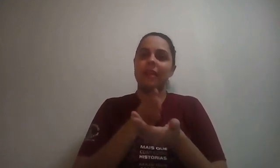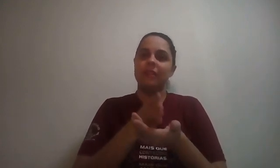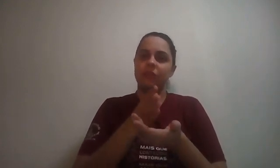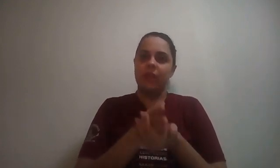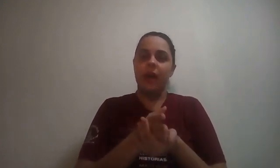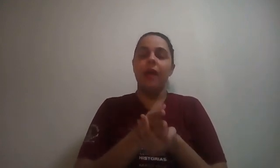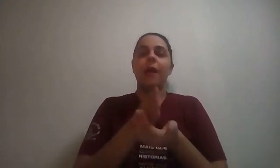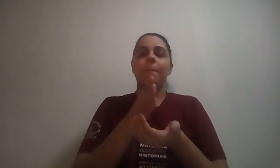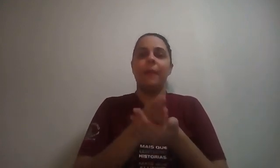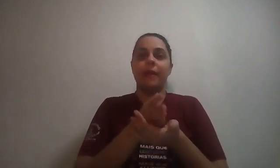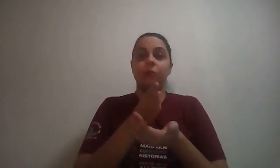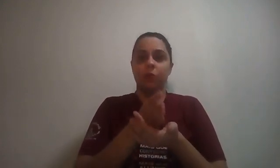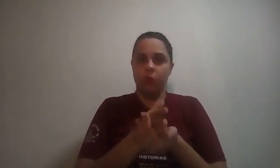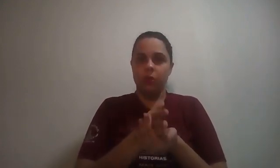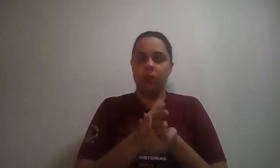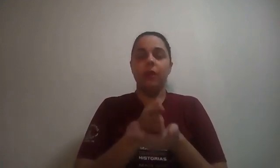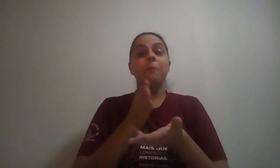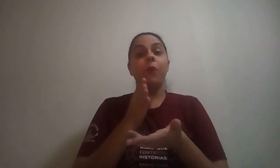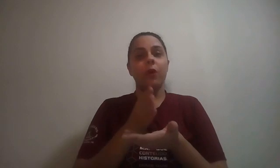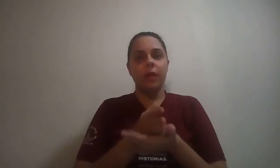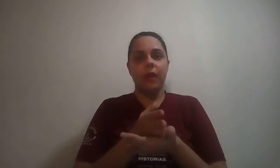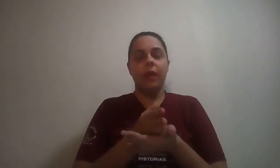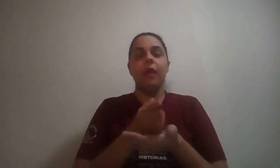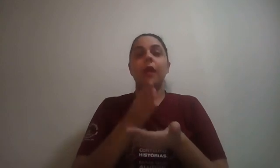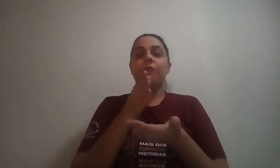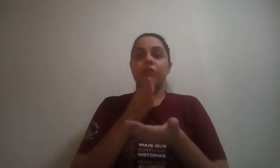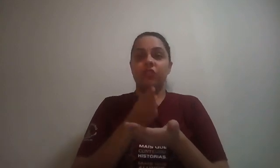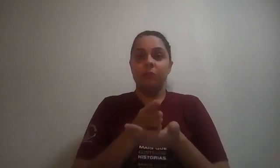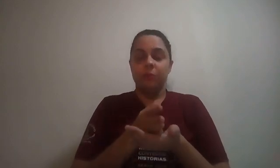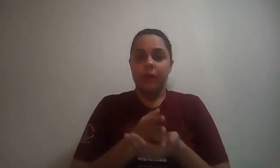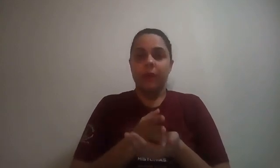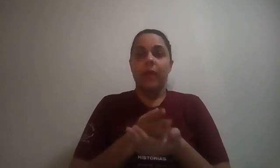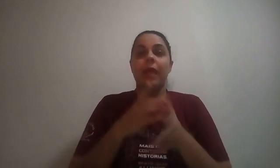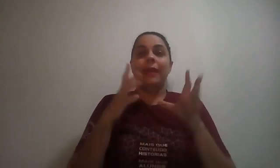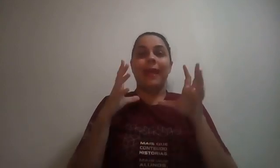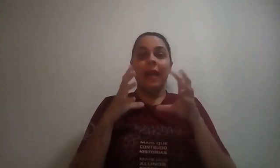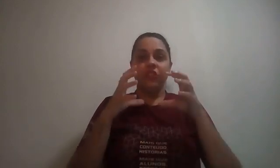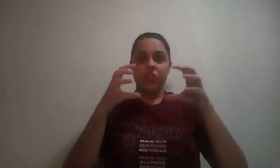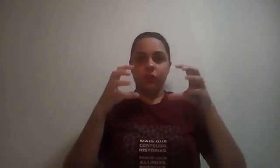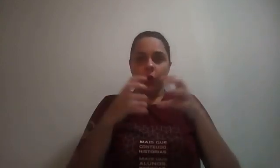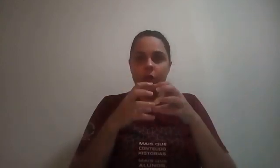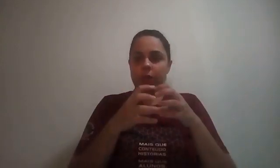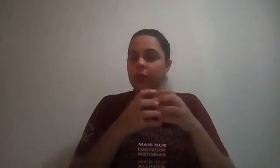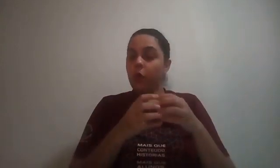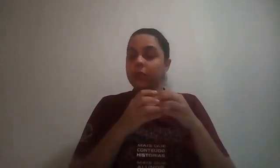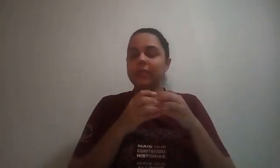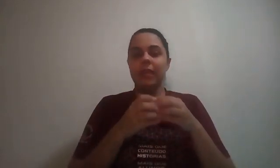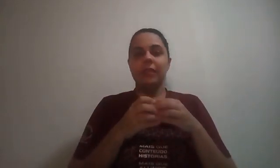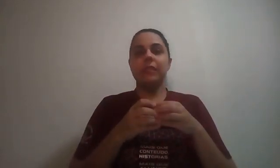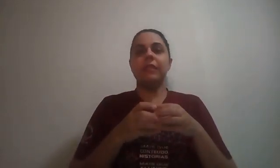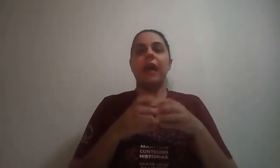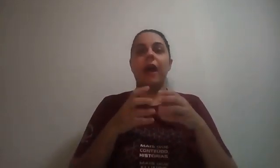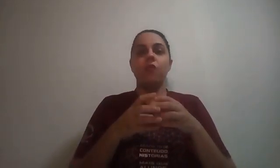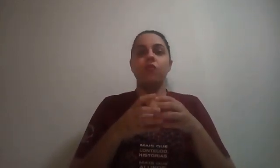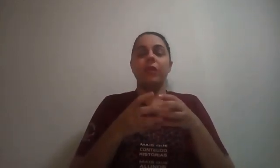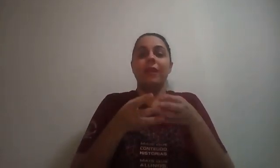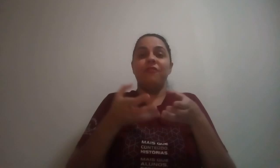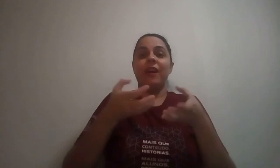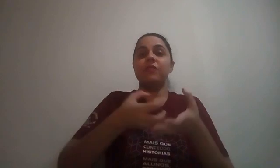direcionar para o norte. E por quê? Vejamos bem, na região norte, concentra-se algo que faz